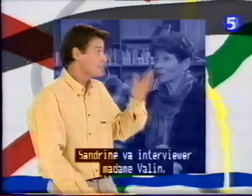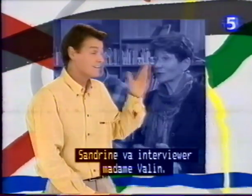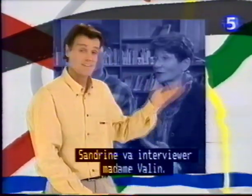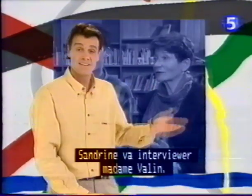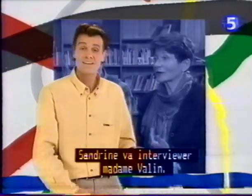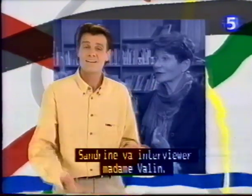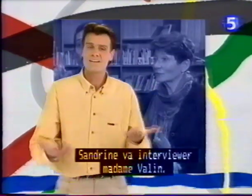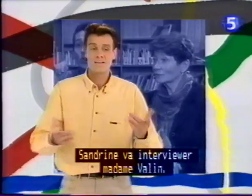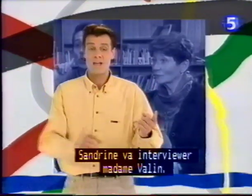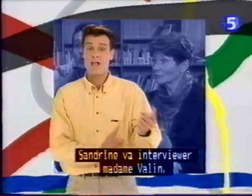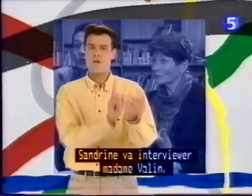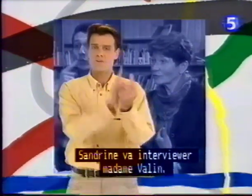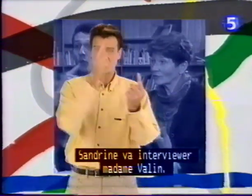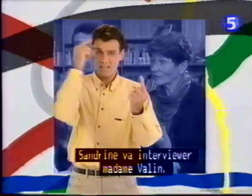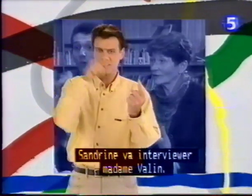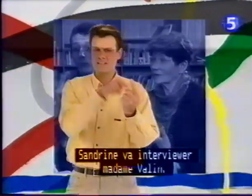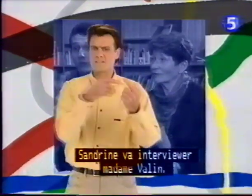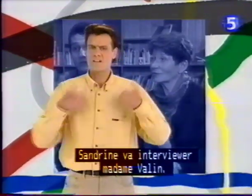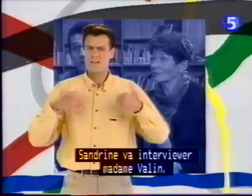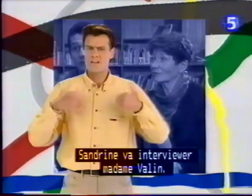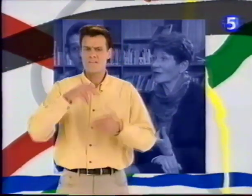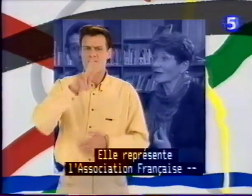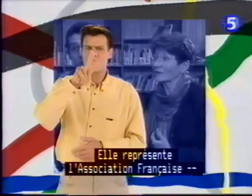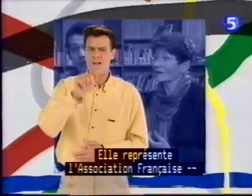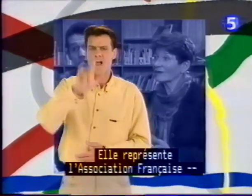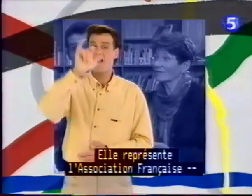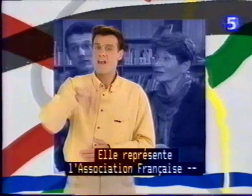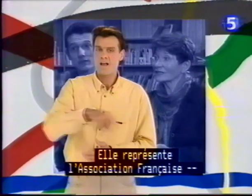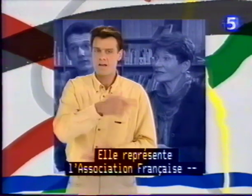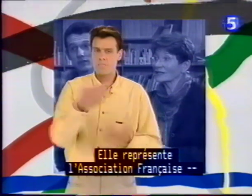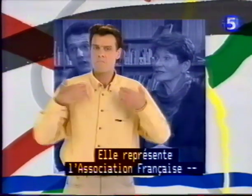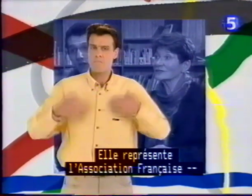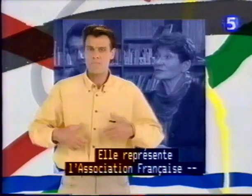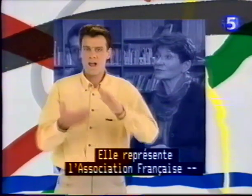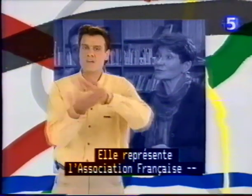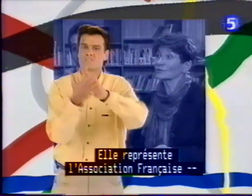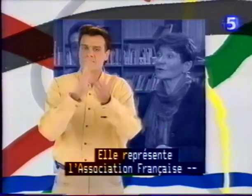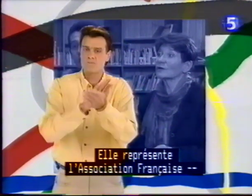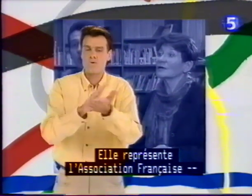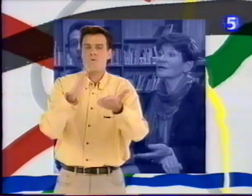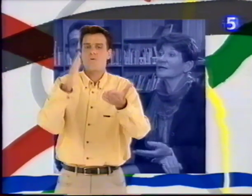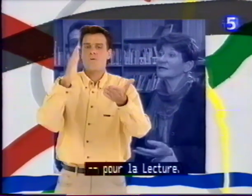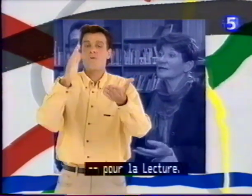Sandrine va interviewer Madame Vallin. Elle représente l'Association française pour la lecture.